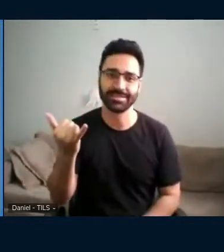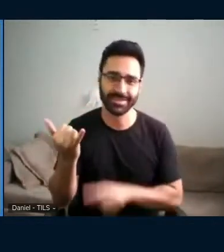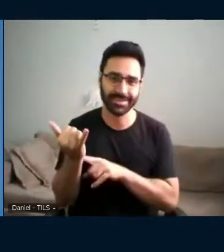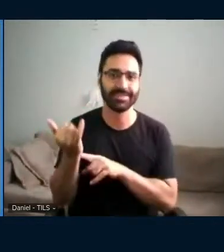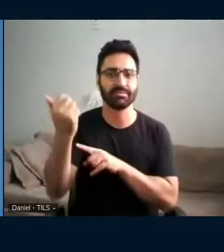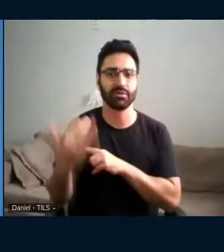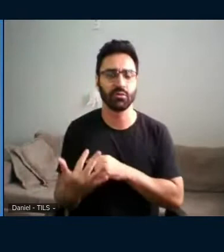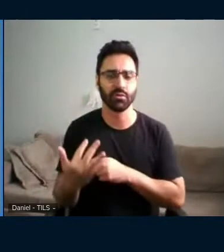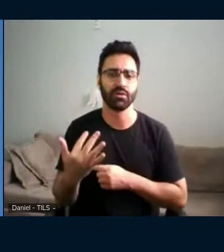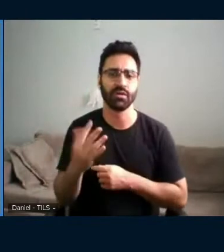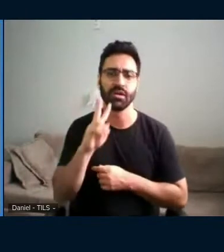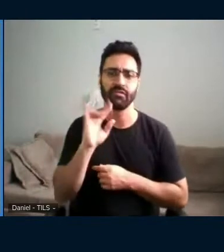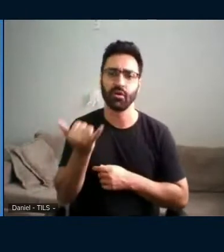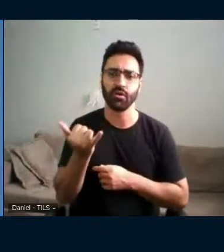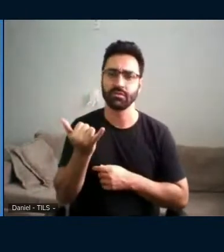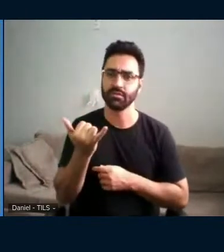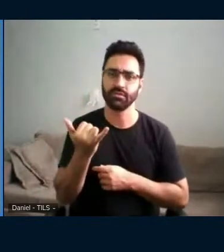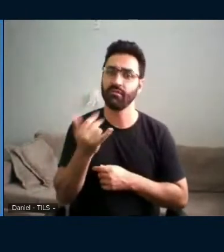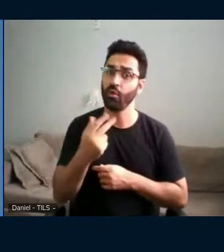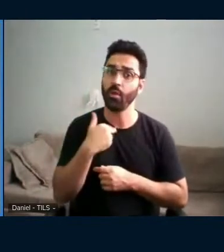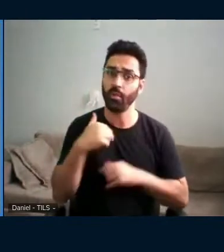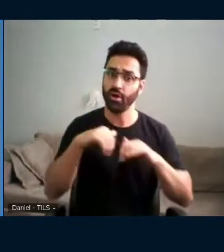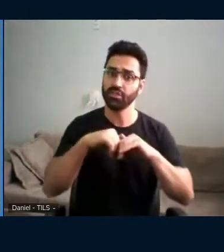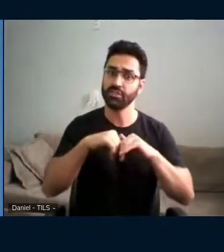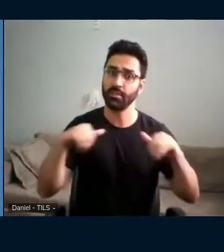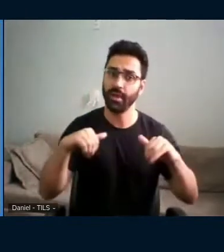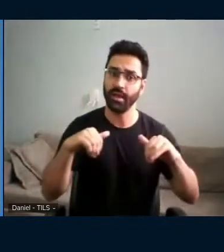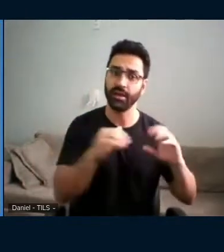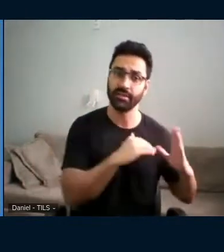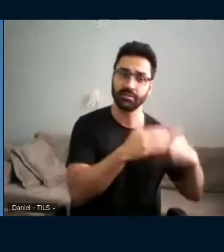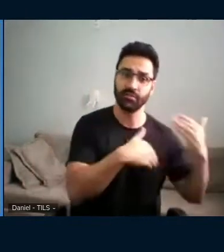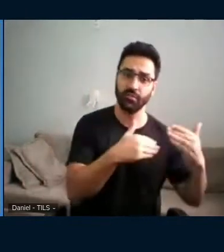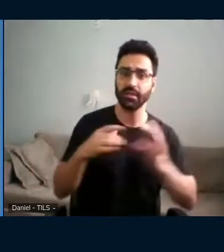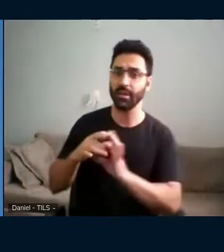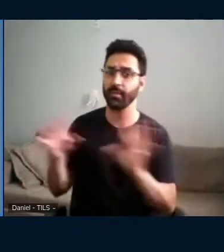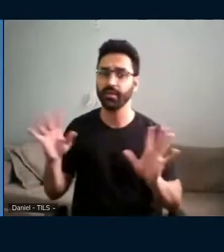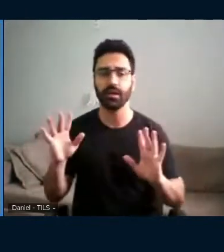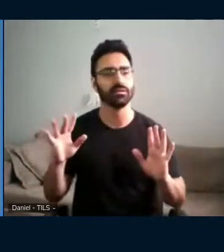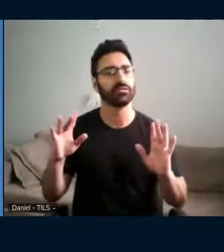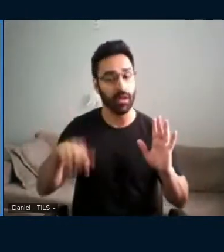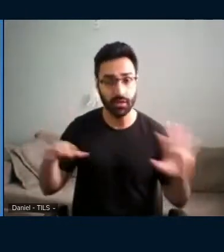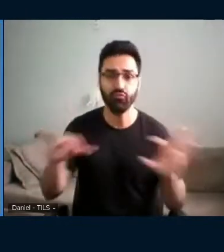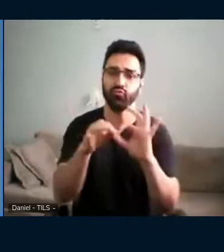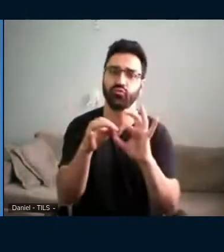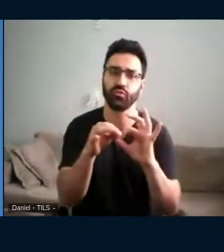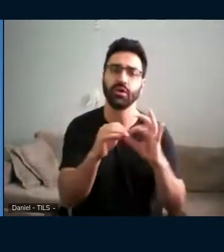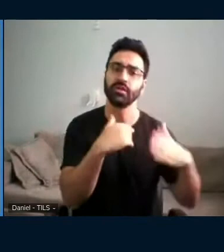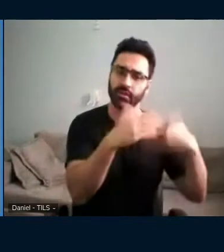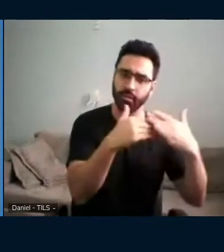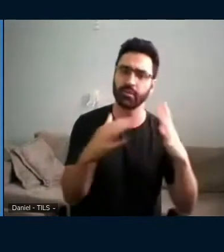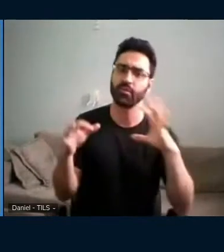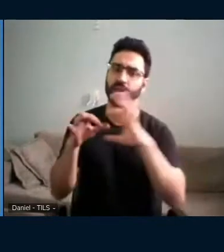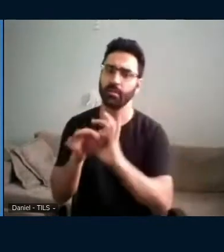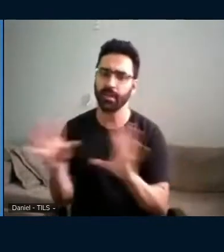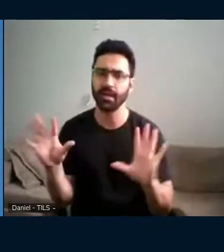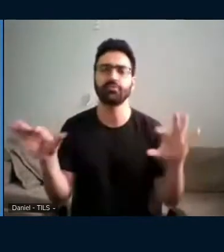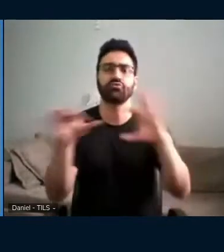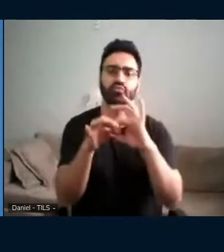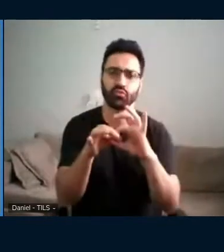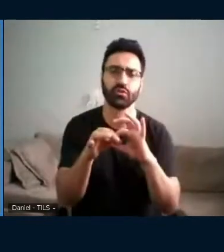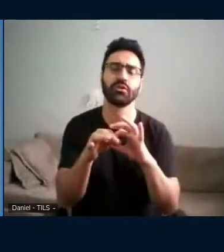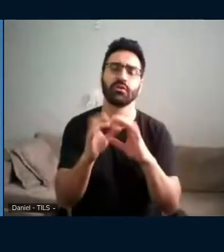como a gente separar o desenvolvimento da liberdade e, portanto, essa da consciência. Então, todo esse acesso